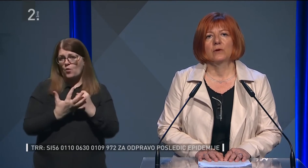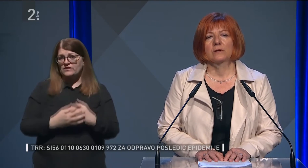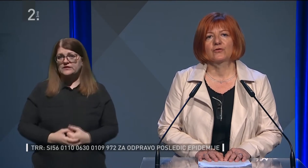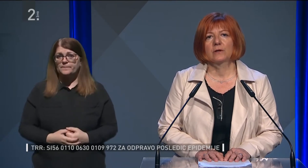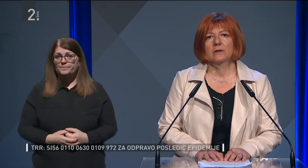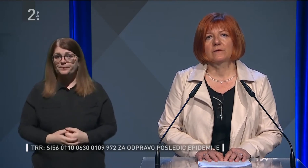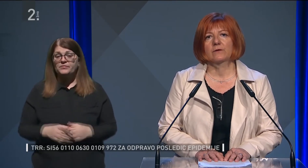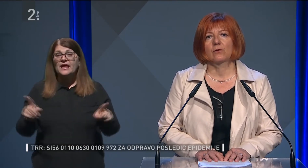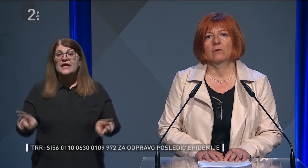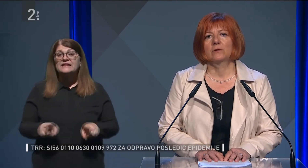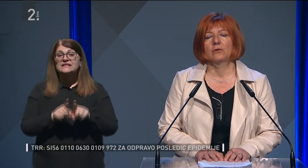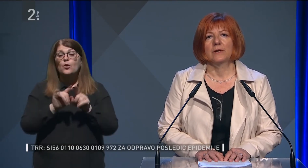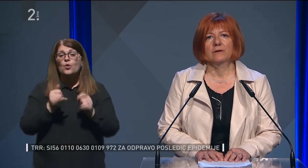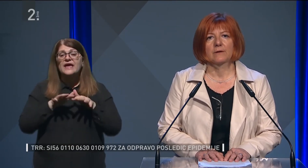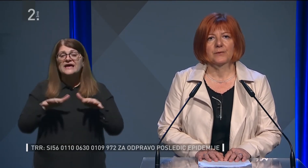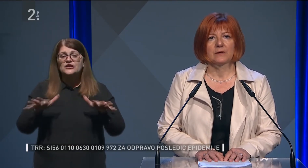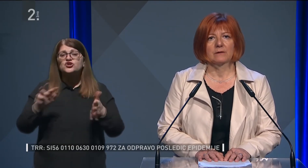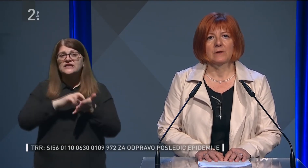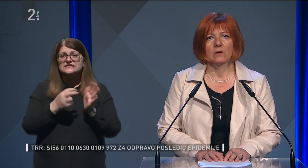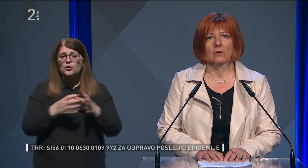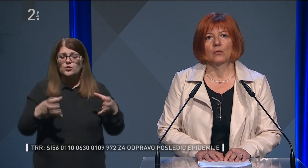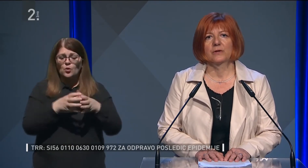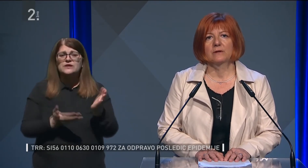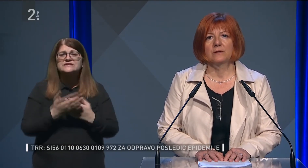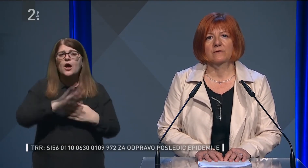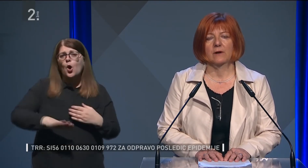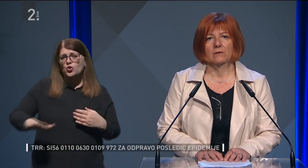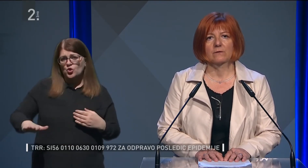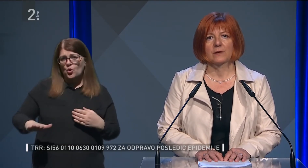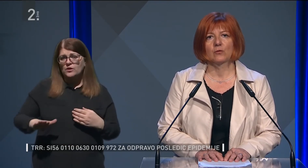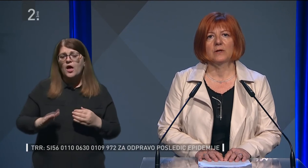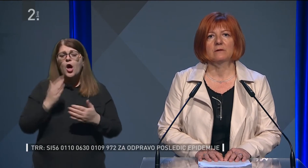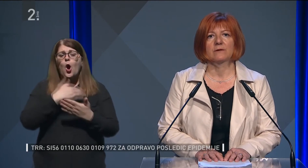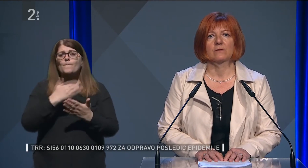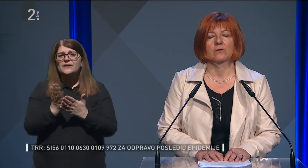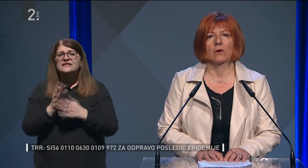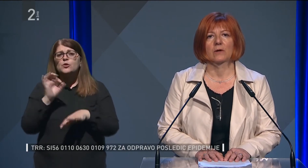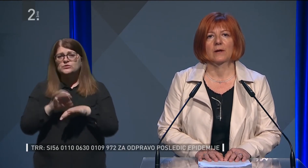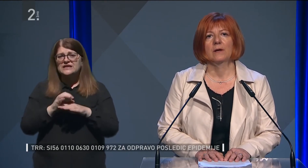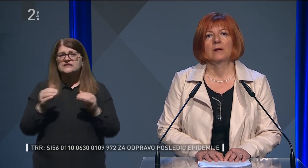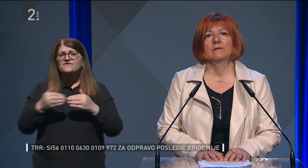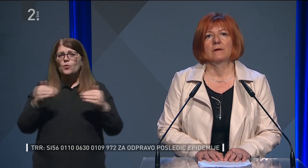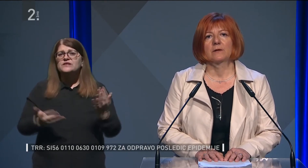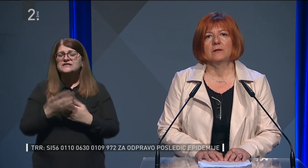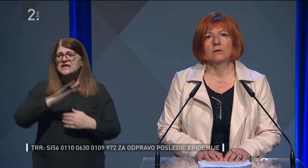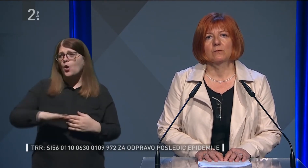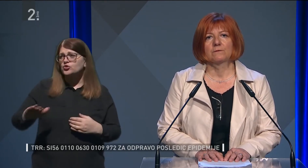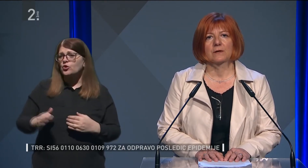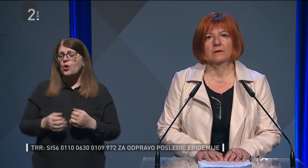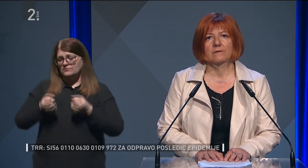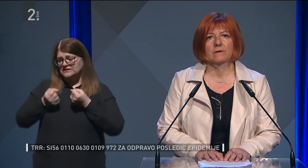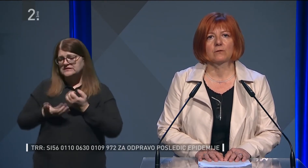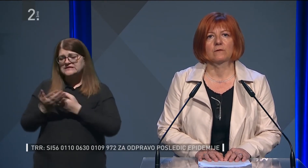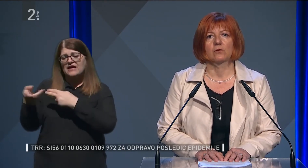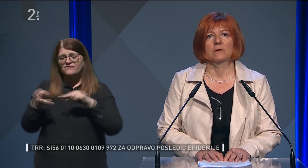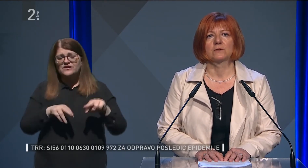Tako je raširjeni srkovni kolegi za pediatrijo opredelil zdravstvene omejitve za otroke za vrnitev v